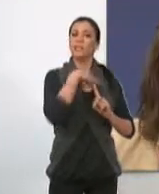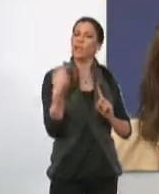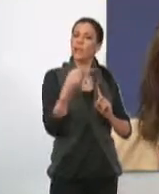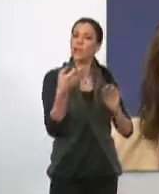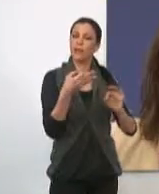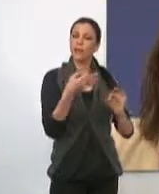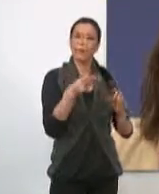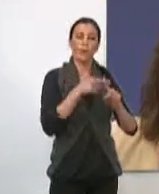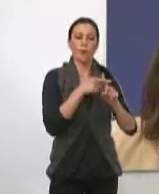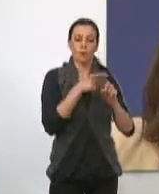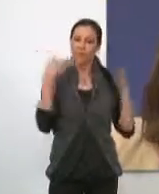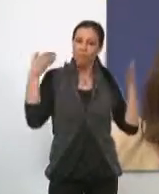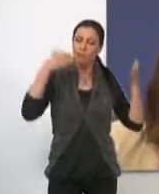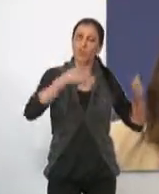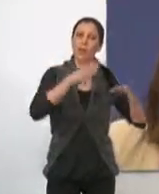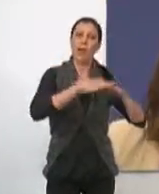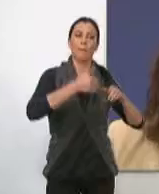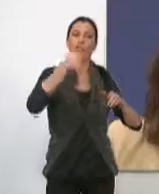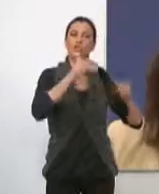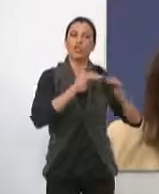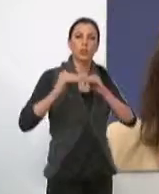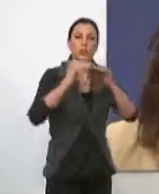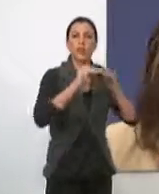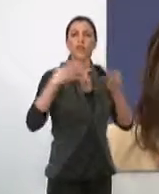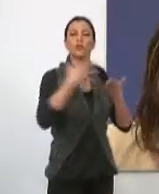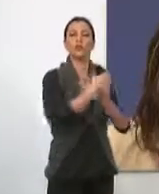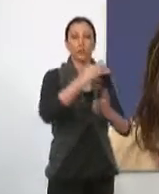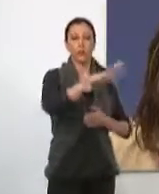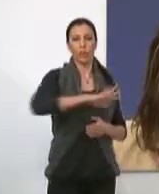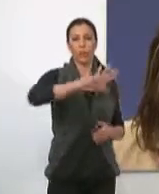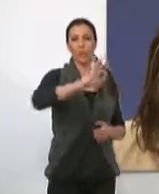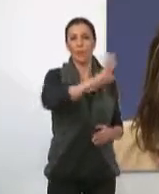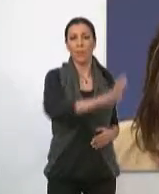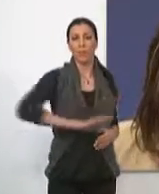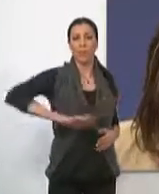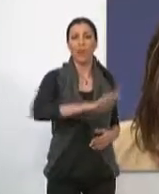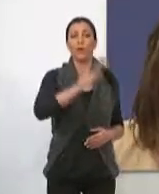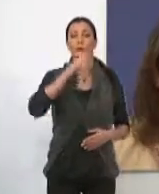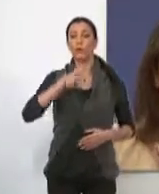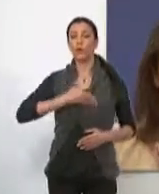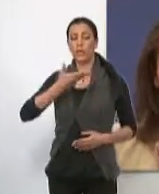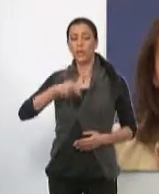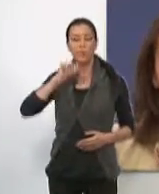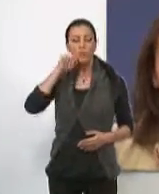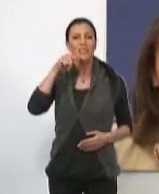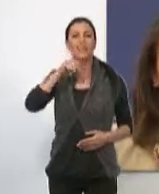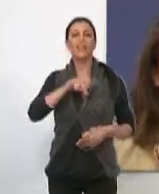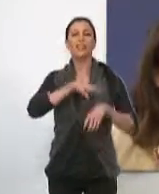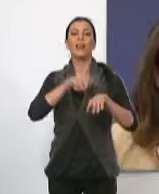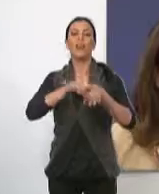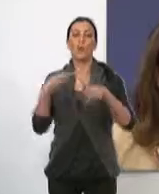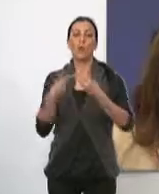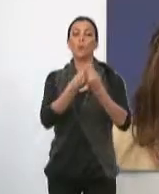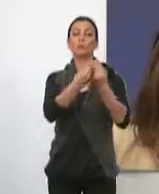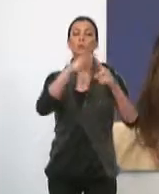mediante el cual se convertirá en referencia de sostenibilidad en todo el arco mediterráneo. Por este motivo, la primera edil motrileña,